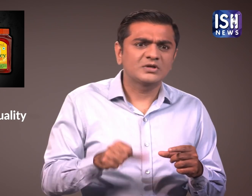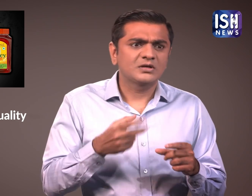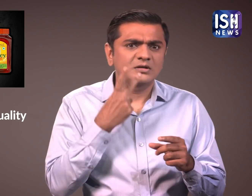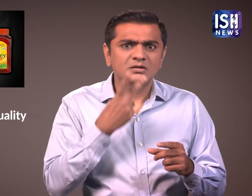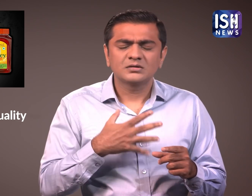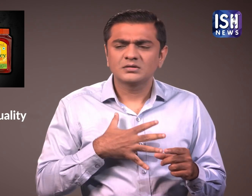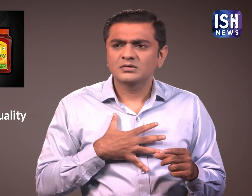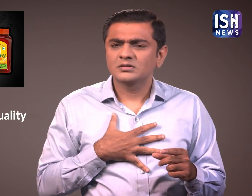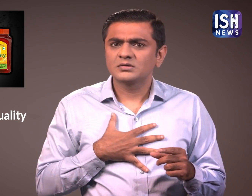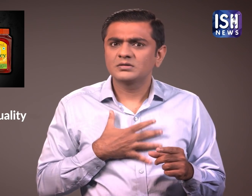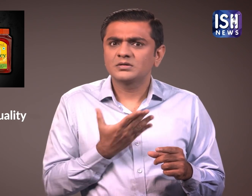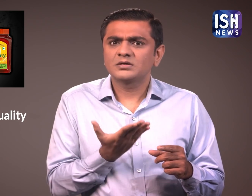है।